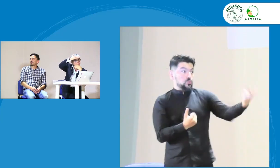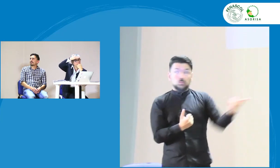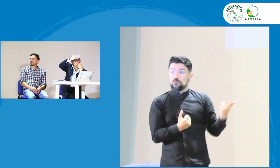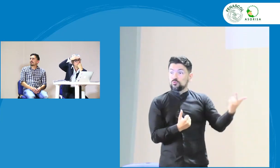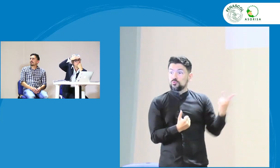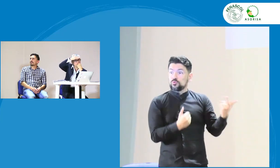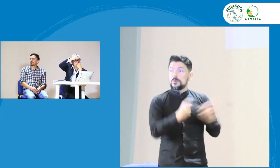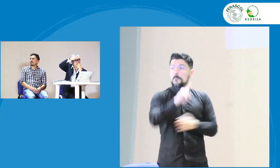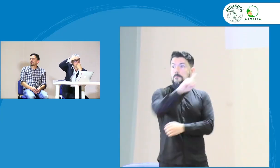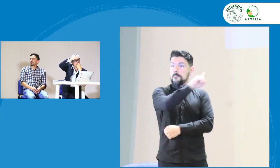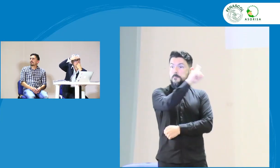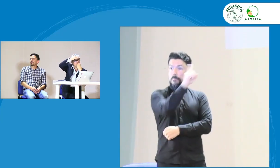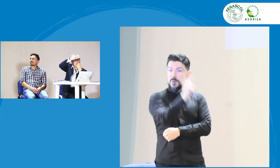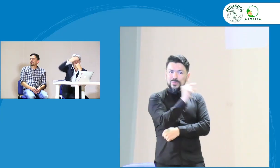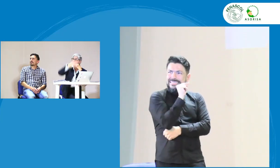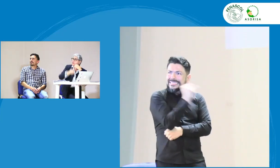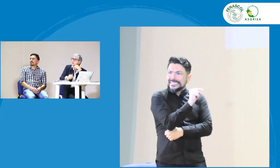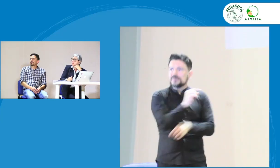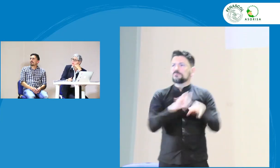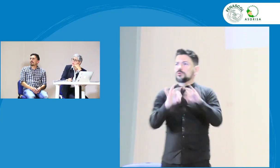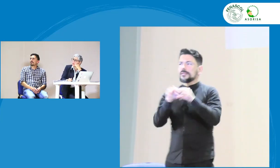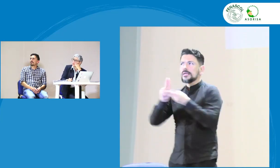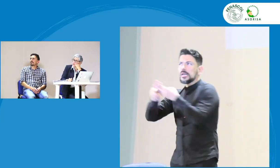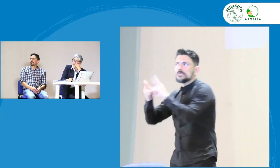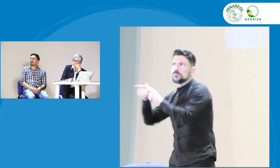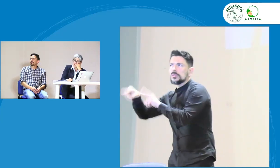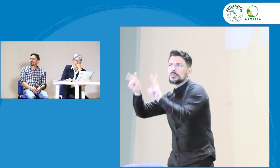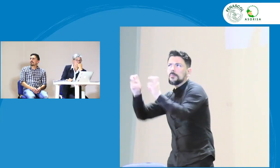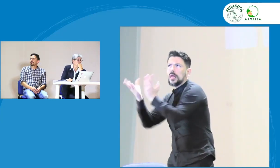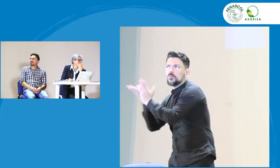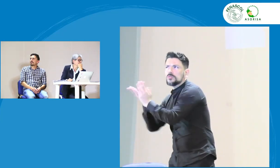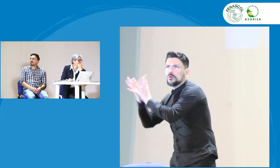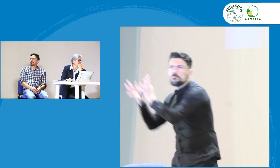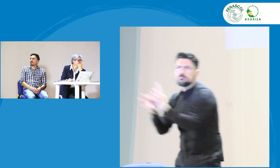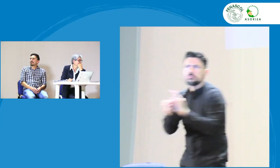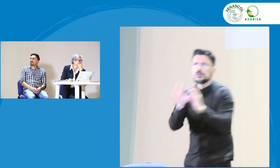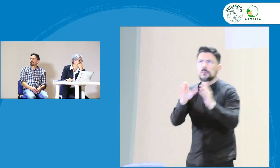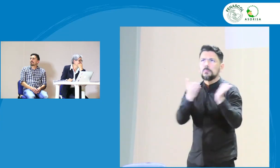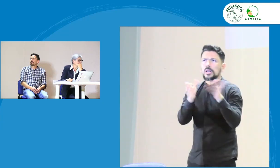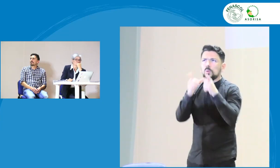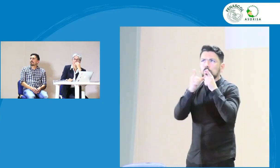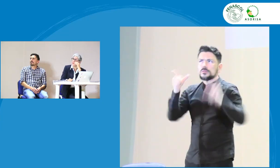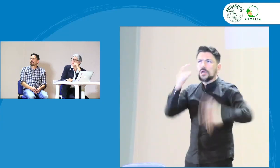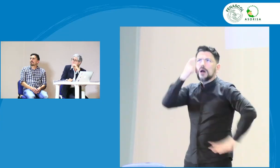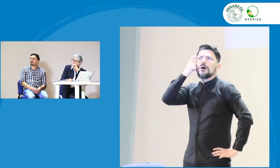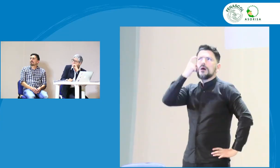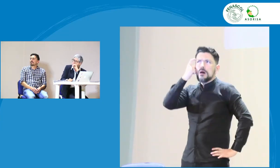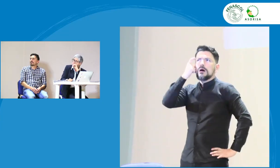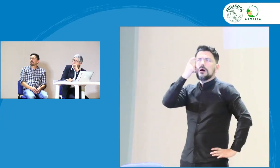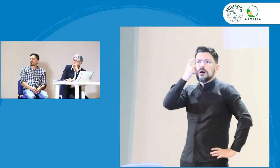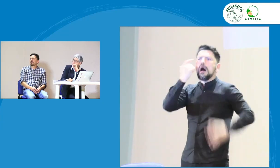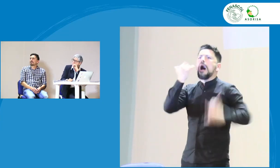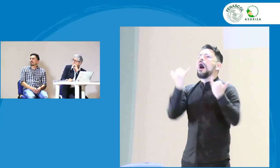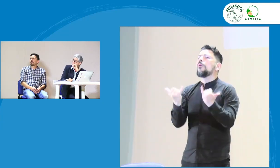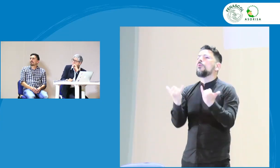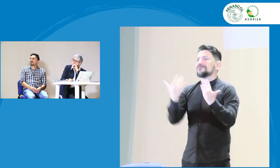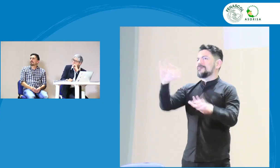En estos momentos, con respecto al tema de planeación lingüística, quisiera hacerles una pregunta a los dos. Desde